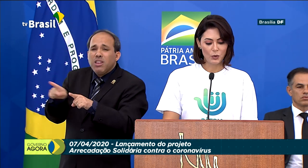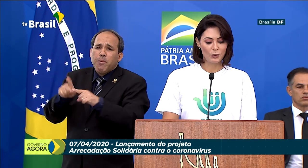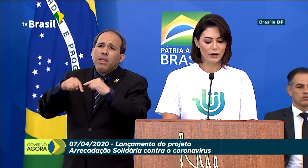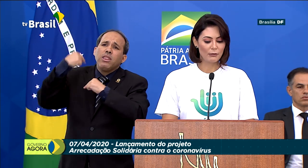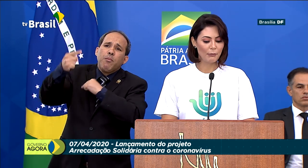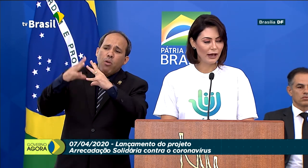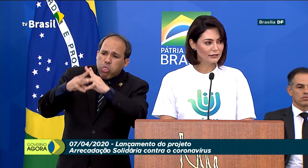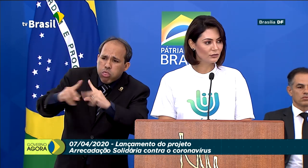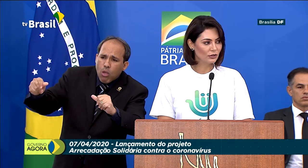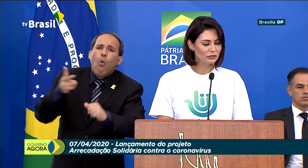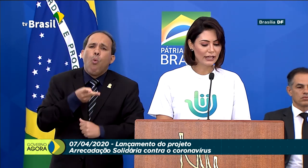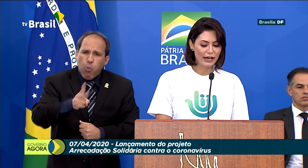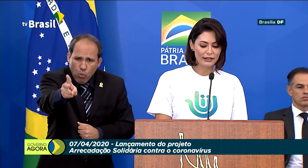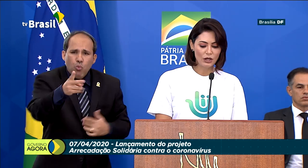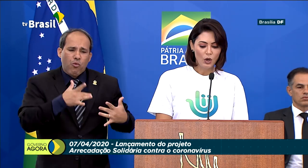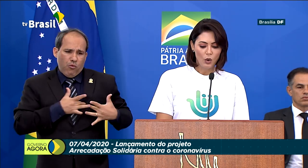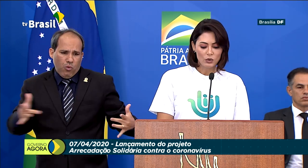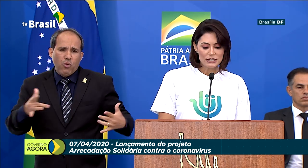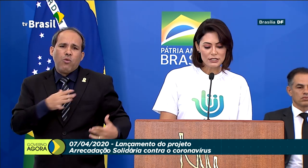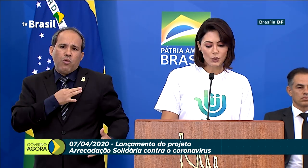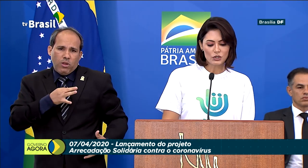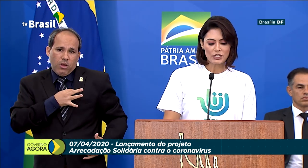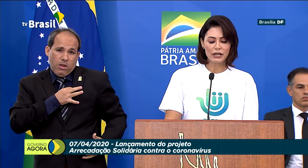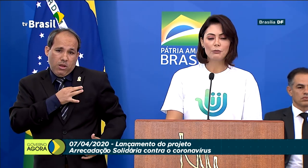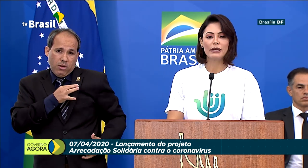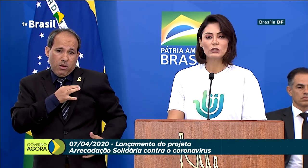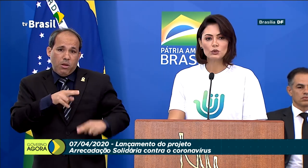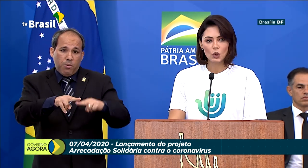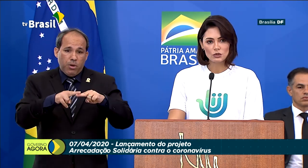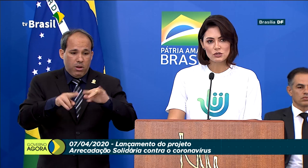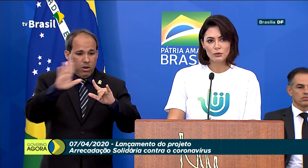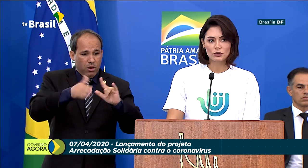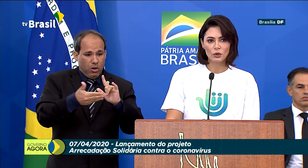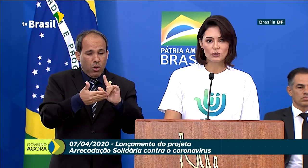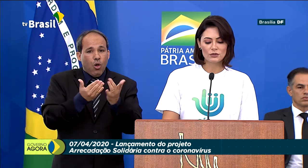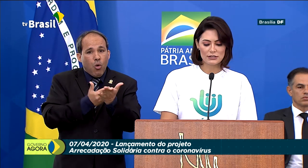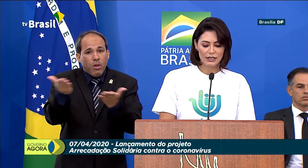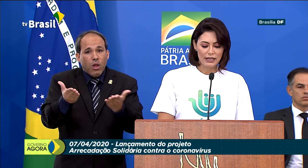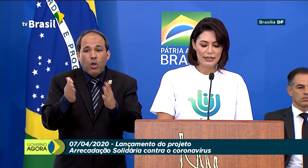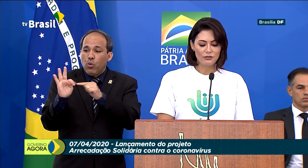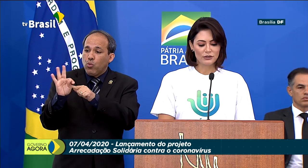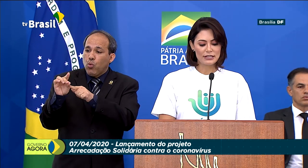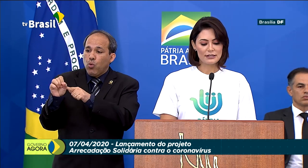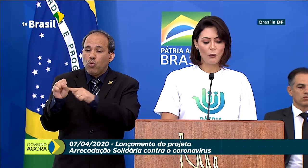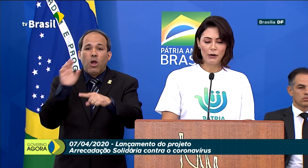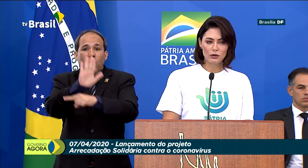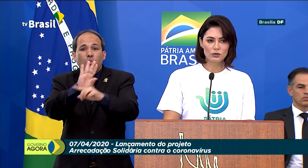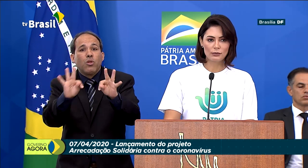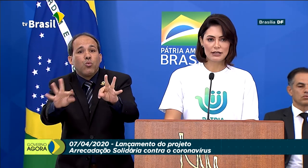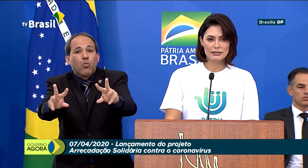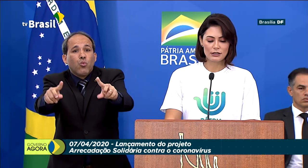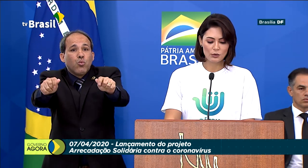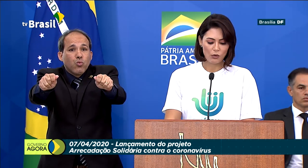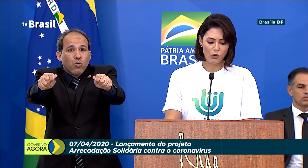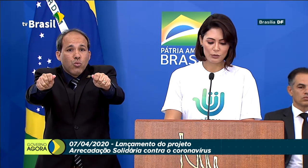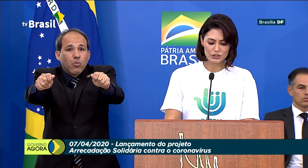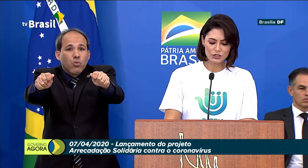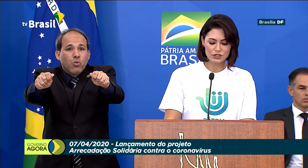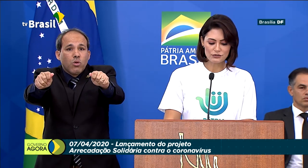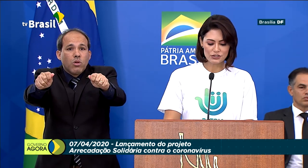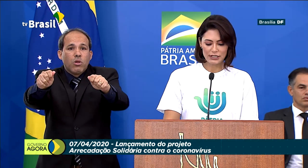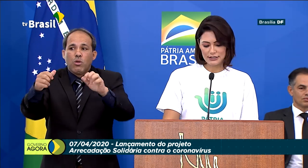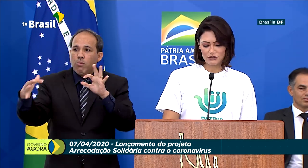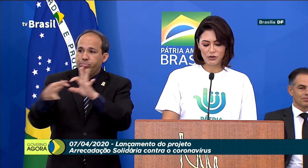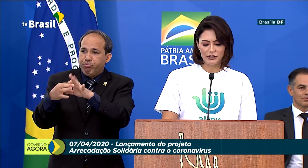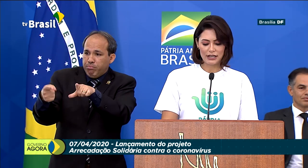isso, o programa Pátria Voluntária une-se hoje à campanha Todos por Todos e a Fundação Banco do Brasil, com o